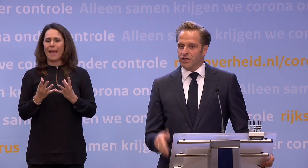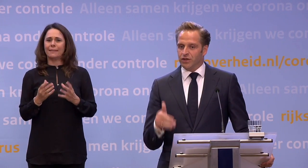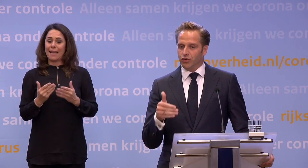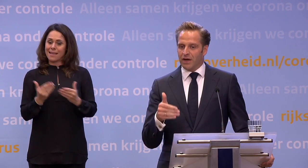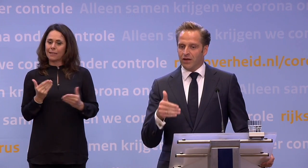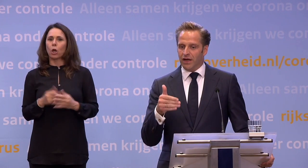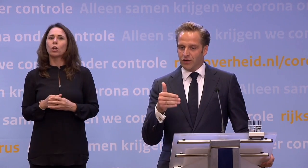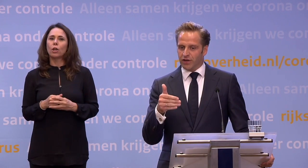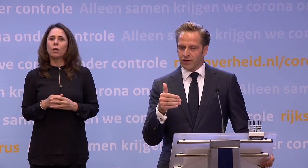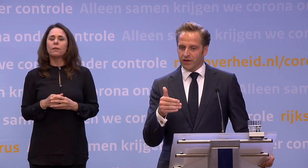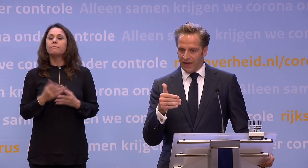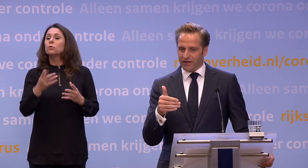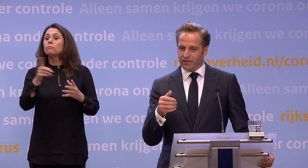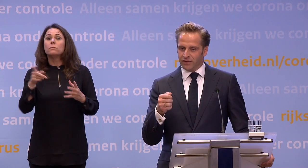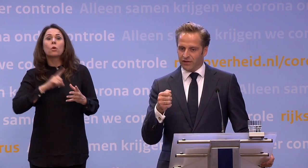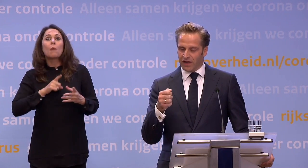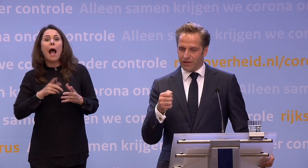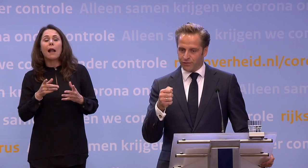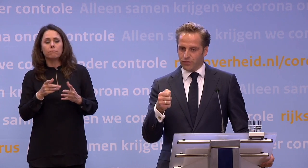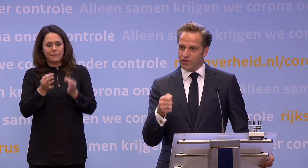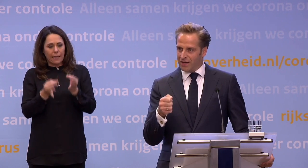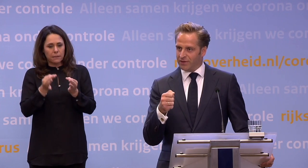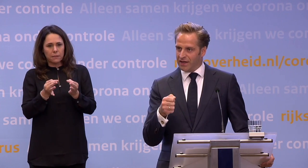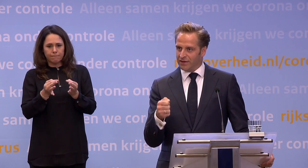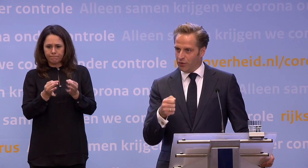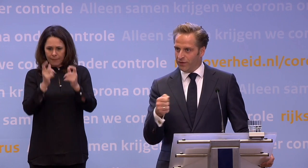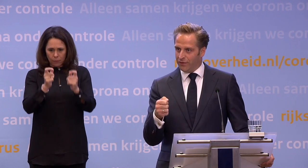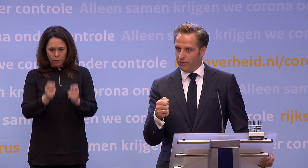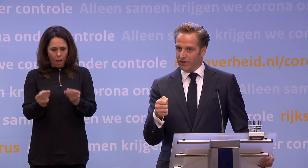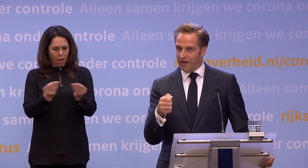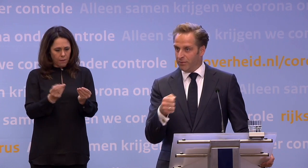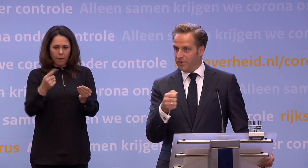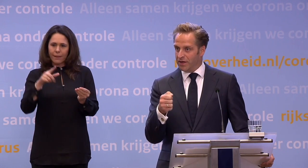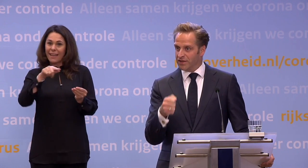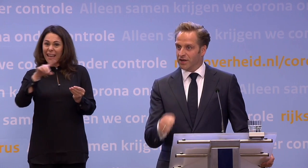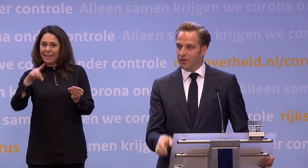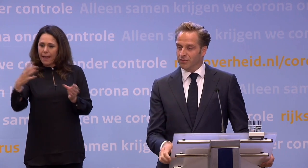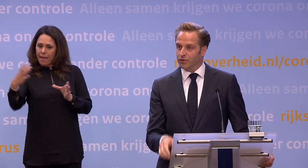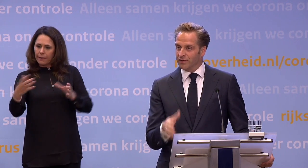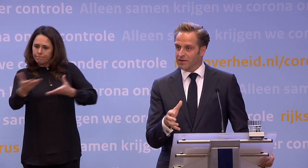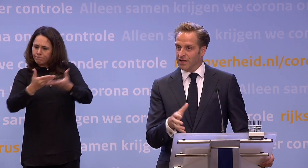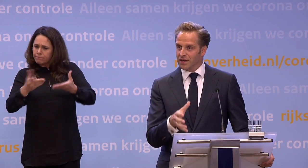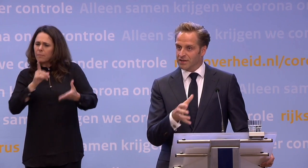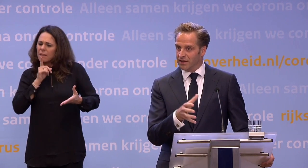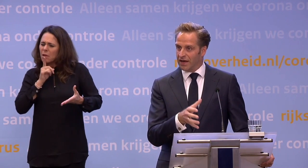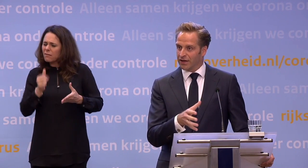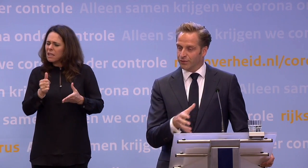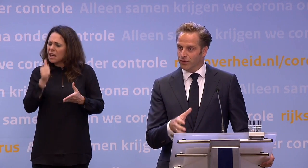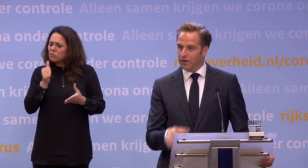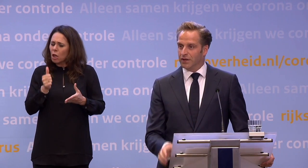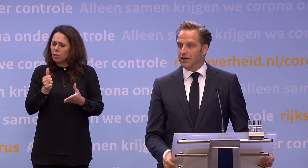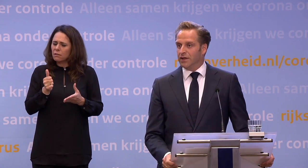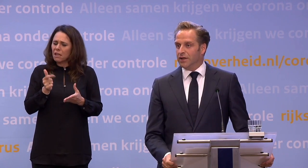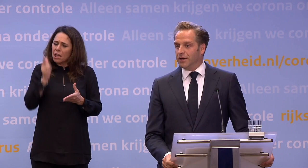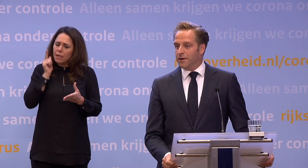Kijk, als je normaal een uitslag krijgt, dan ga je vervolgens met de GGD om tafel... ...om te kijken bij wie ben je gisteren allemaal in de buurt geweest... ...en eer gisteren en de dagen